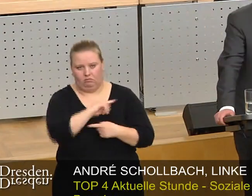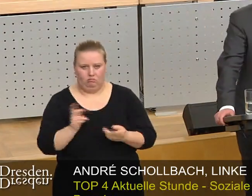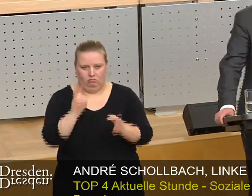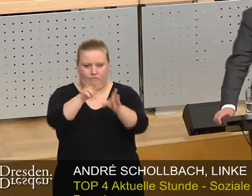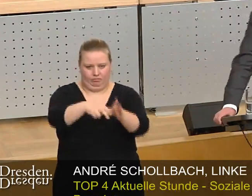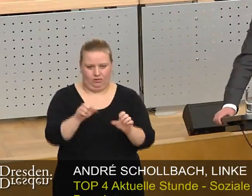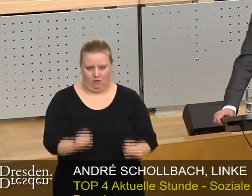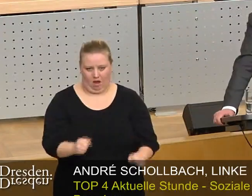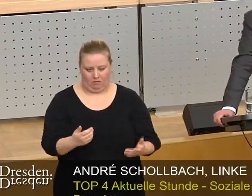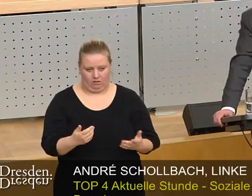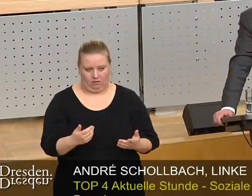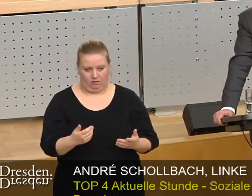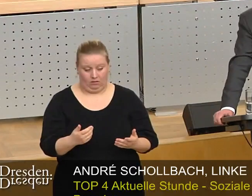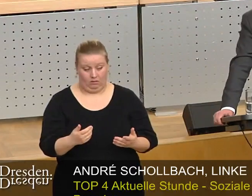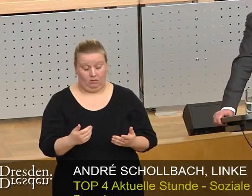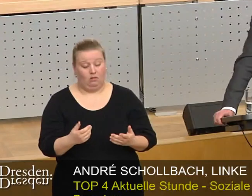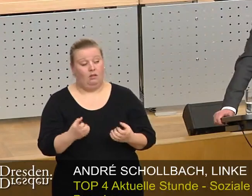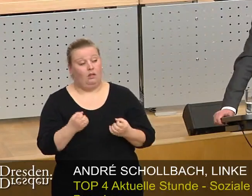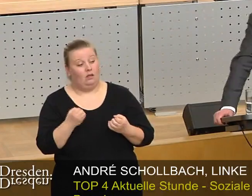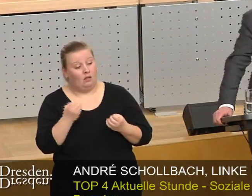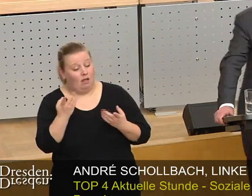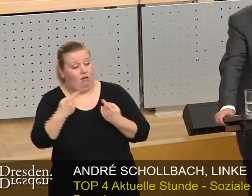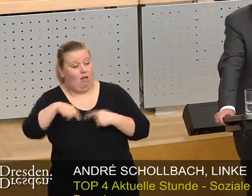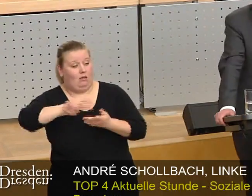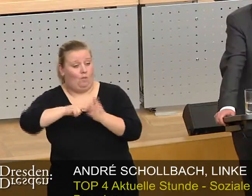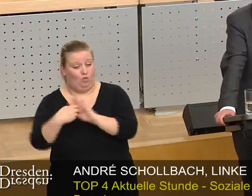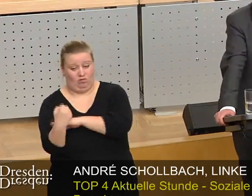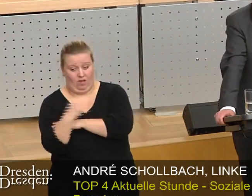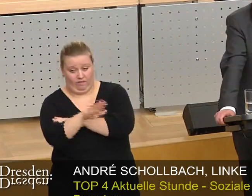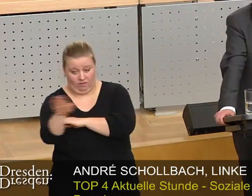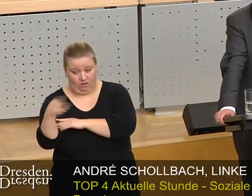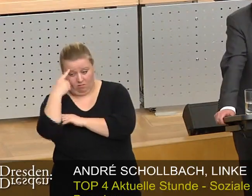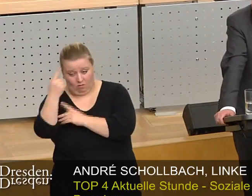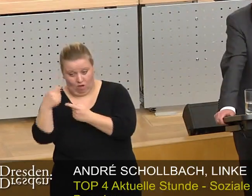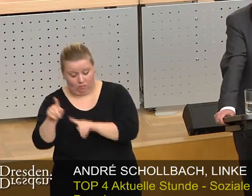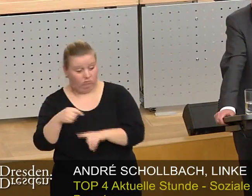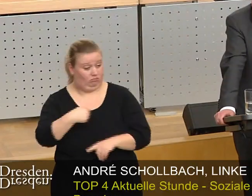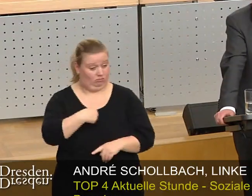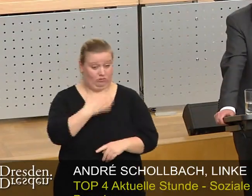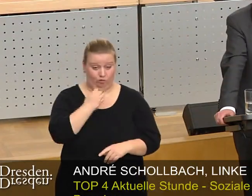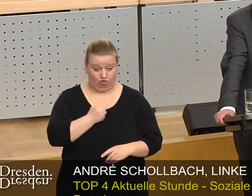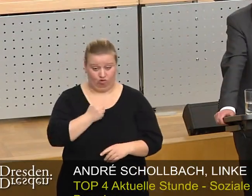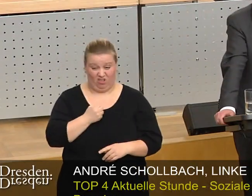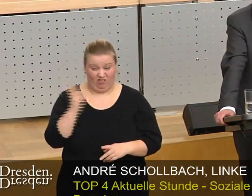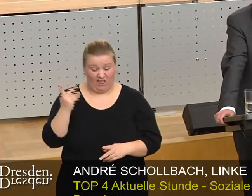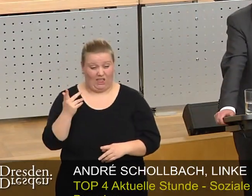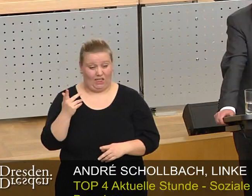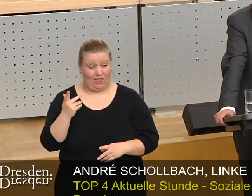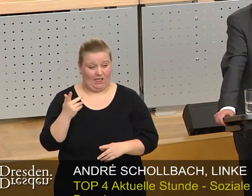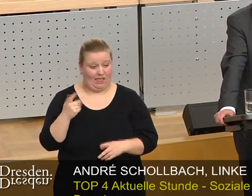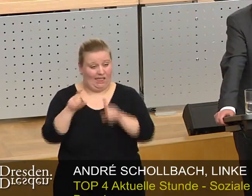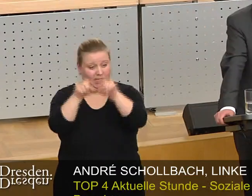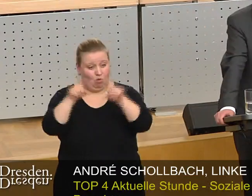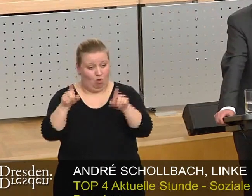Im Gegensatz zu anderen politischen Kräften wollen wir unsere Stadt nicht den Immobilienhaien